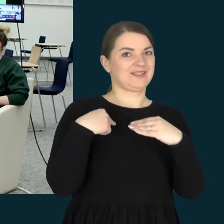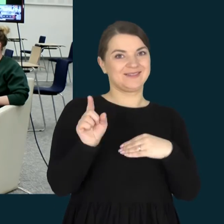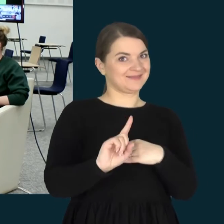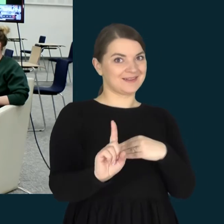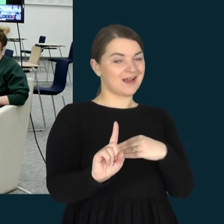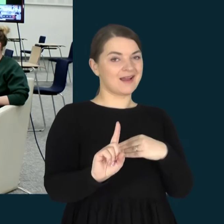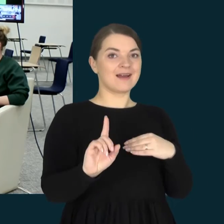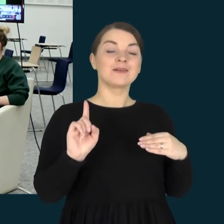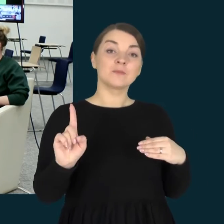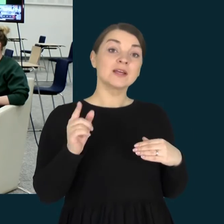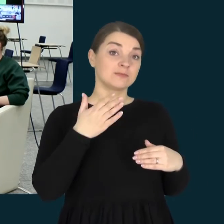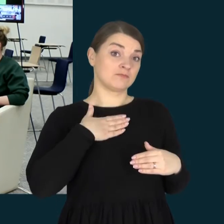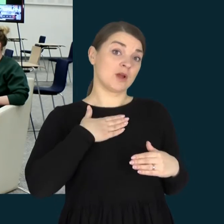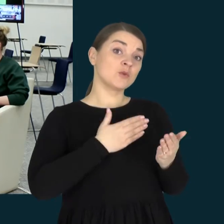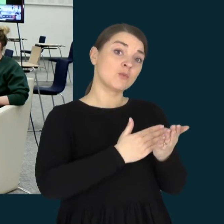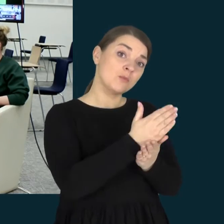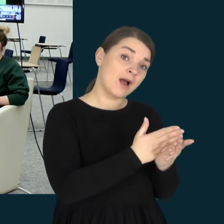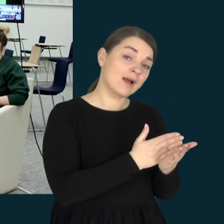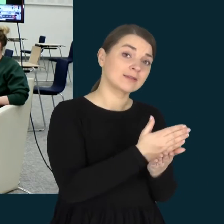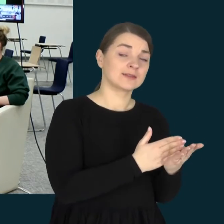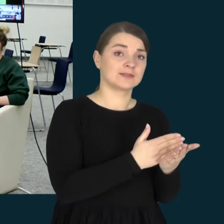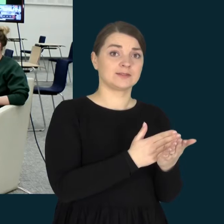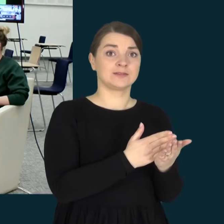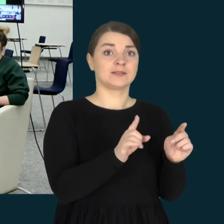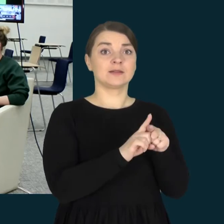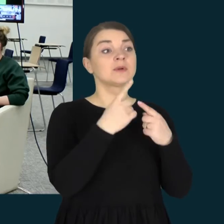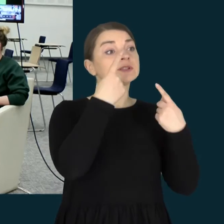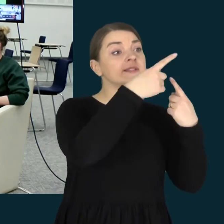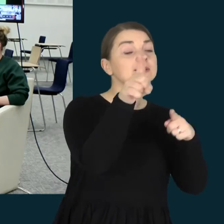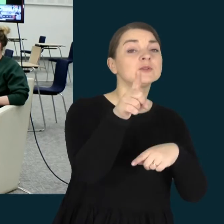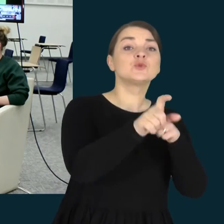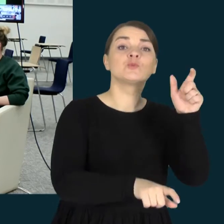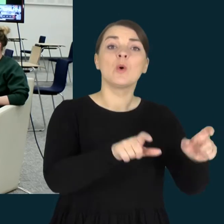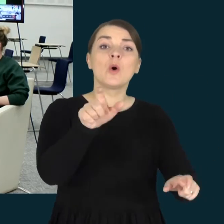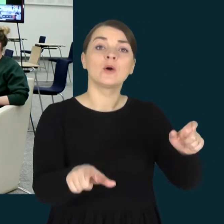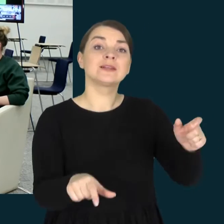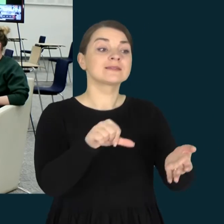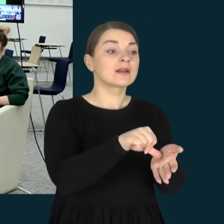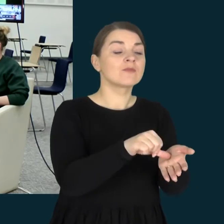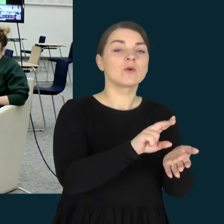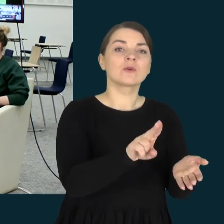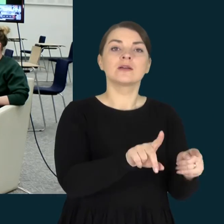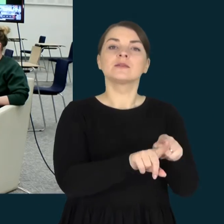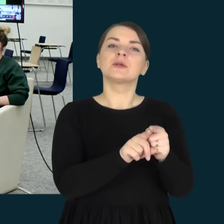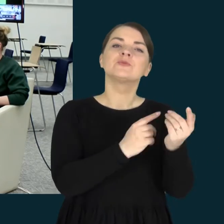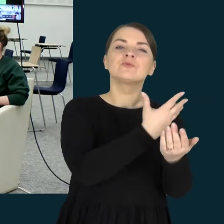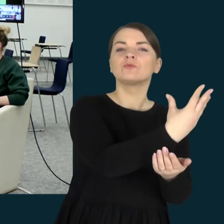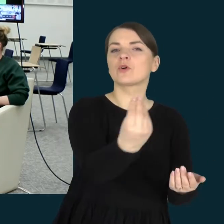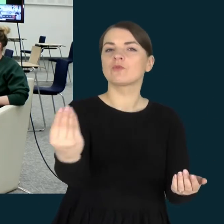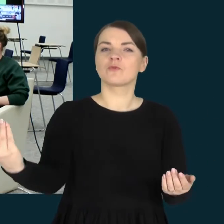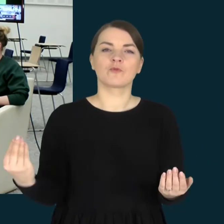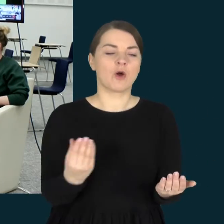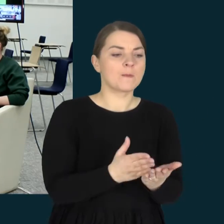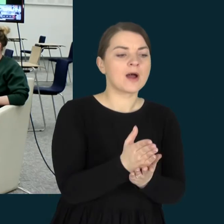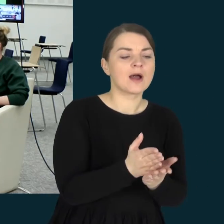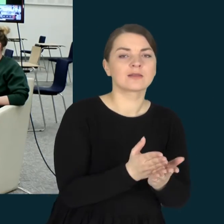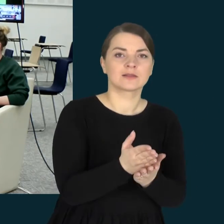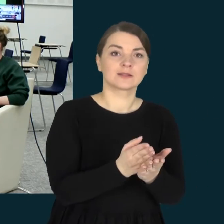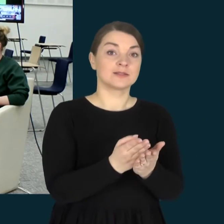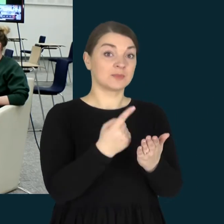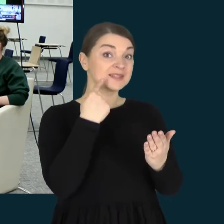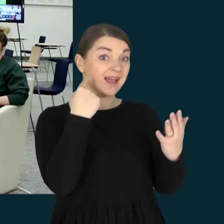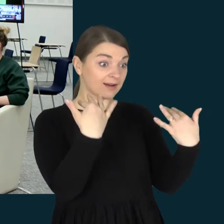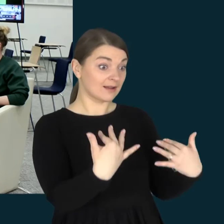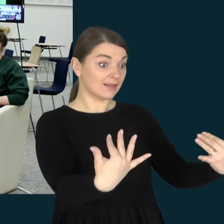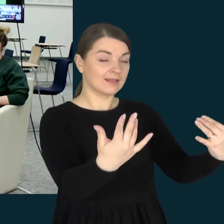tačiau iš savo patirties ir greičiausiai iš visų žiūrovų, lankytojų ir šiaip apskritai visų asmenų, kurie ir salė yra čia.